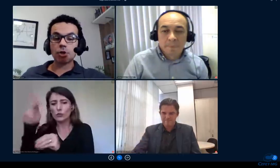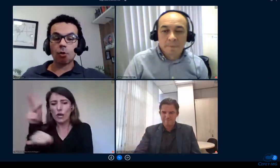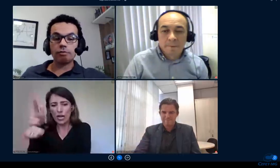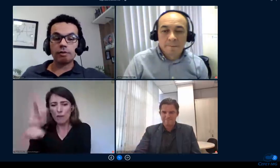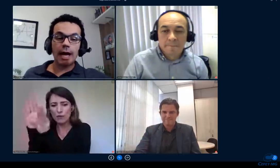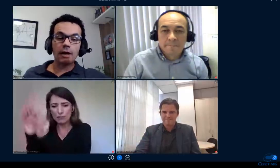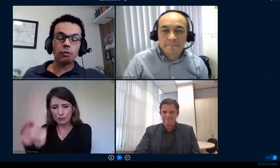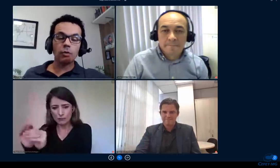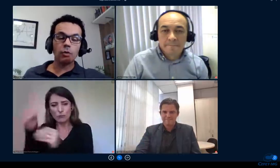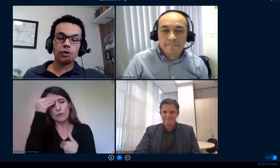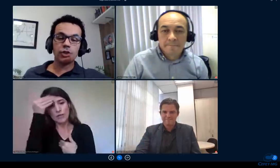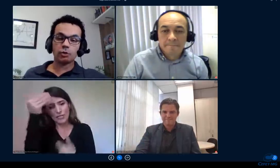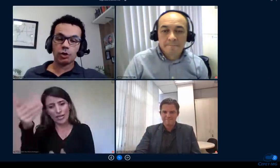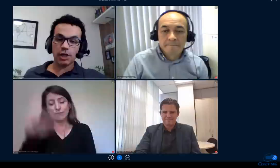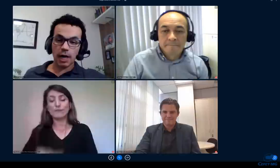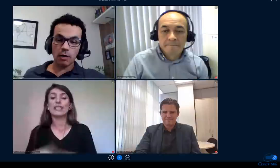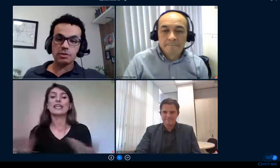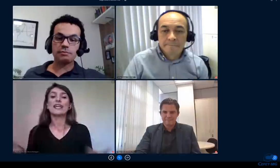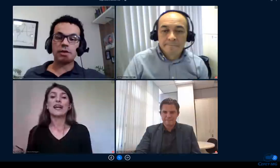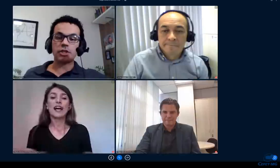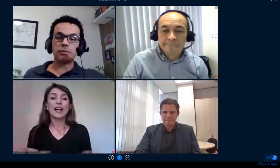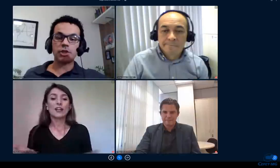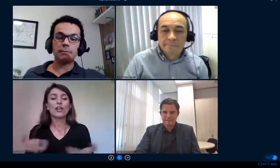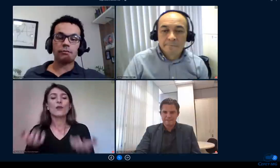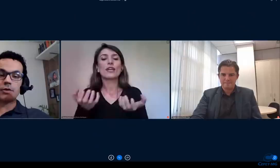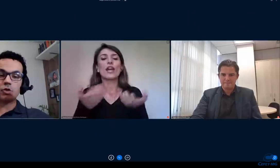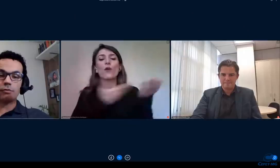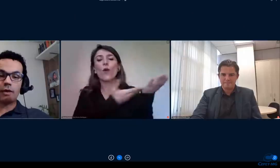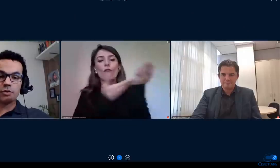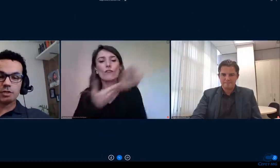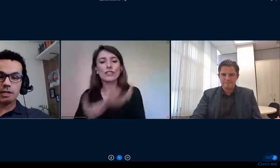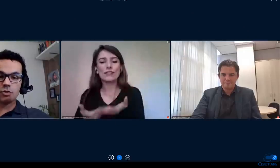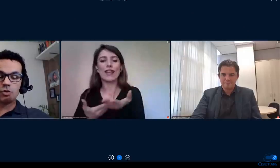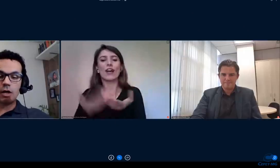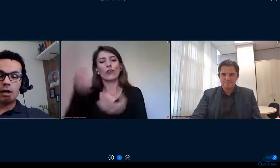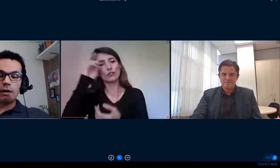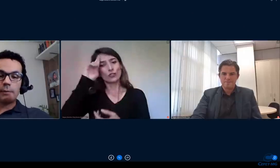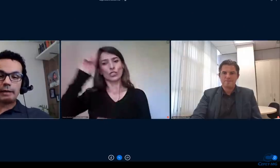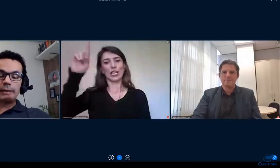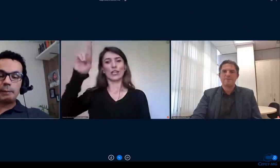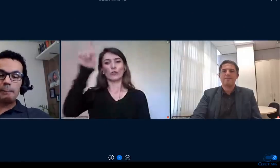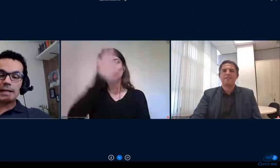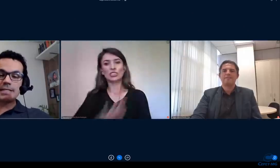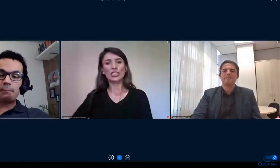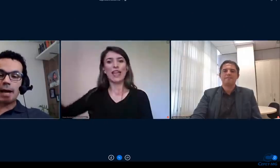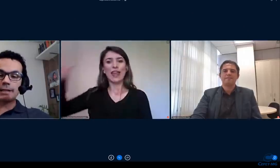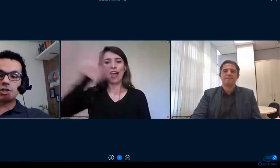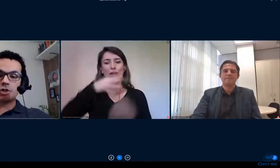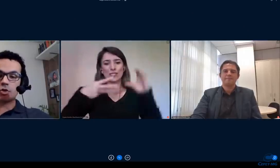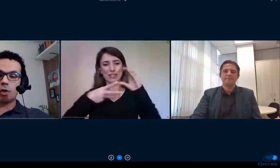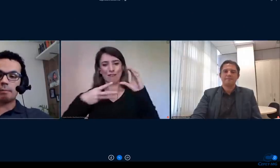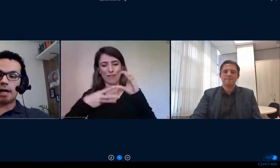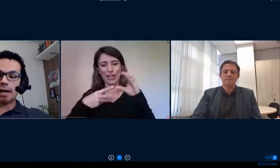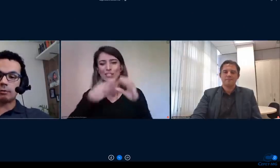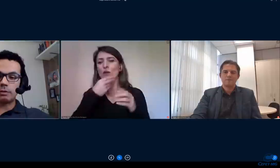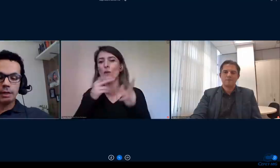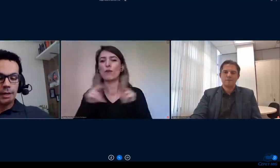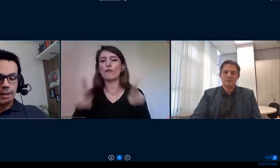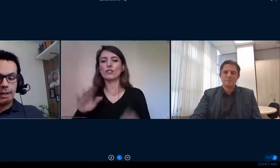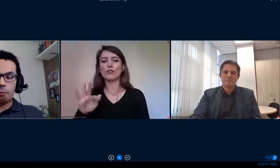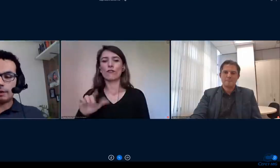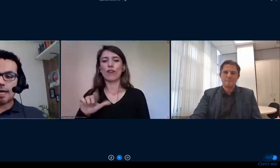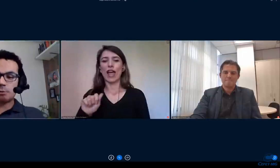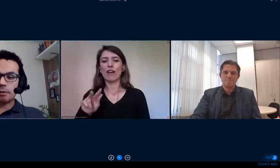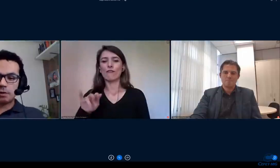eu gostaria de convidar o diretor-geral do CFET-MG professor Flávio Santos para também participar deste nosso webinário